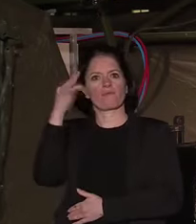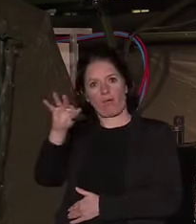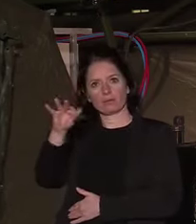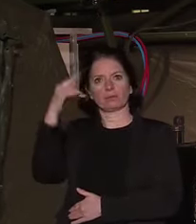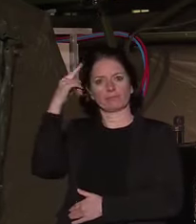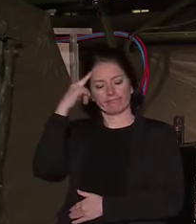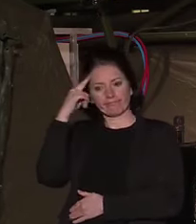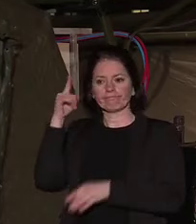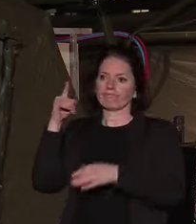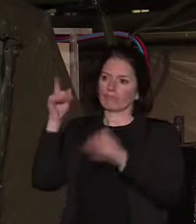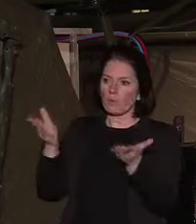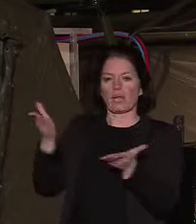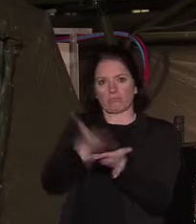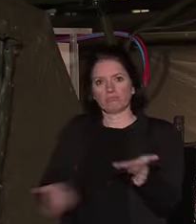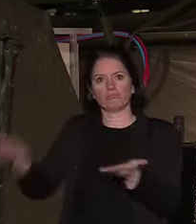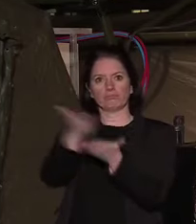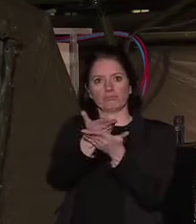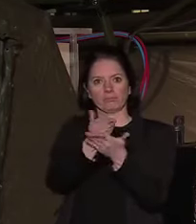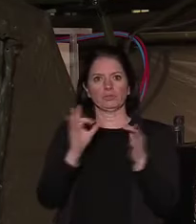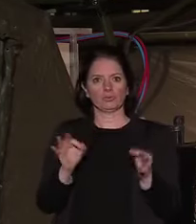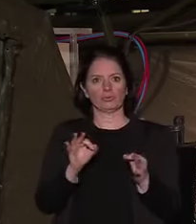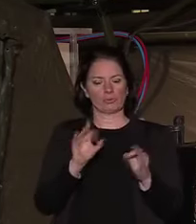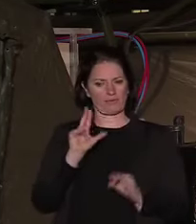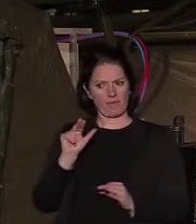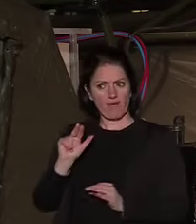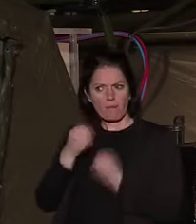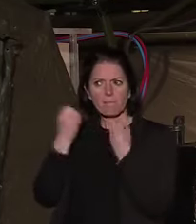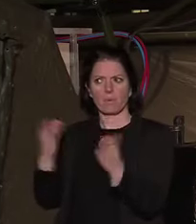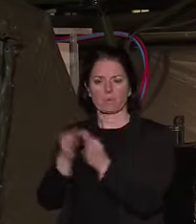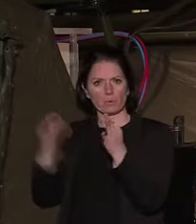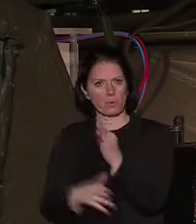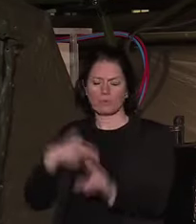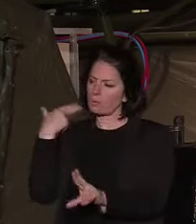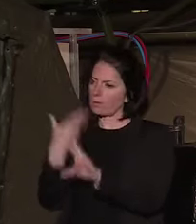Cette réponse sera profonde et dans la durée.